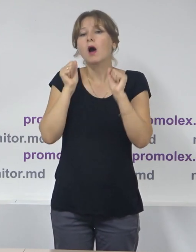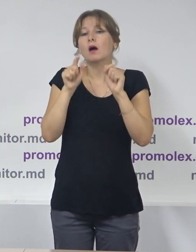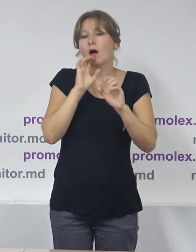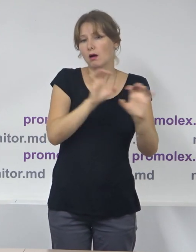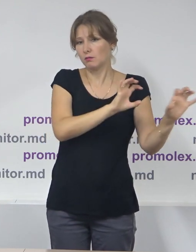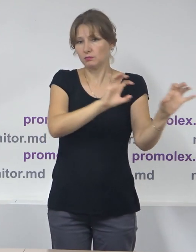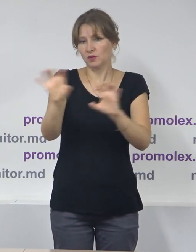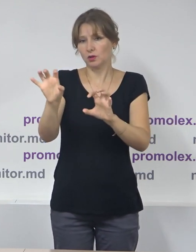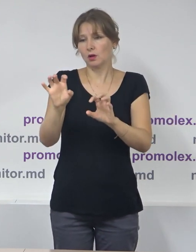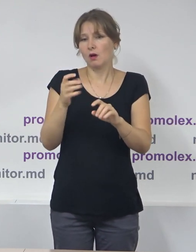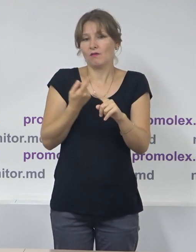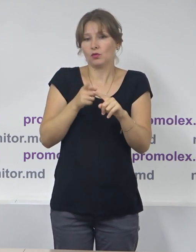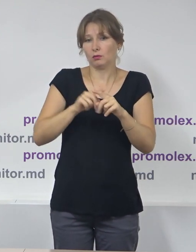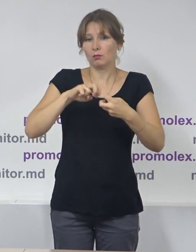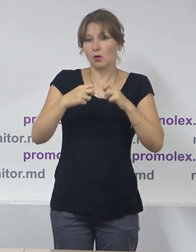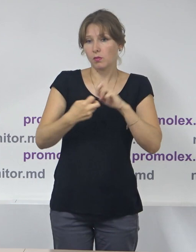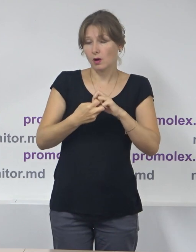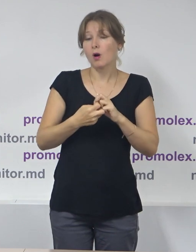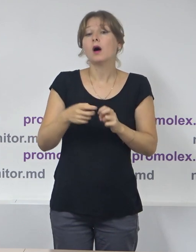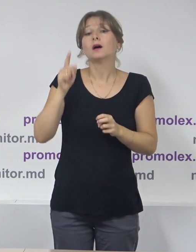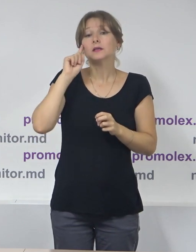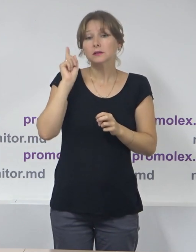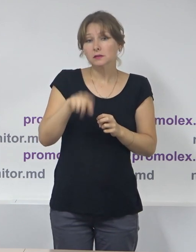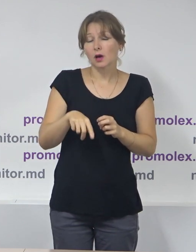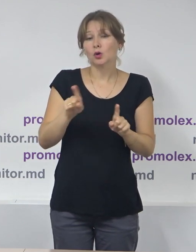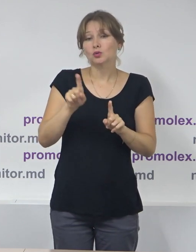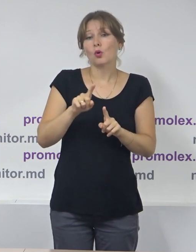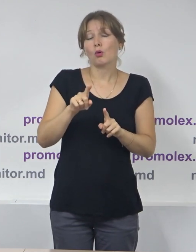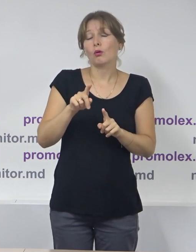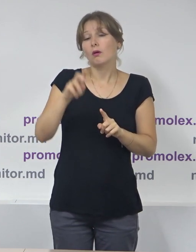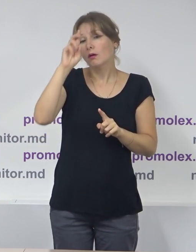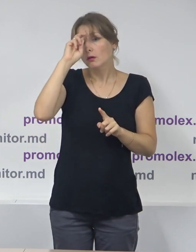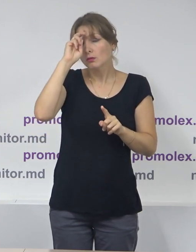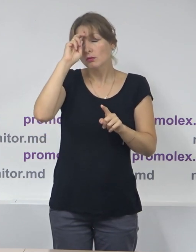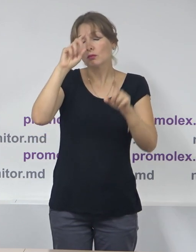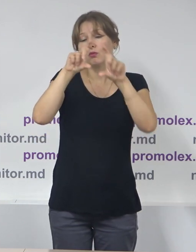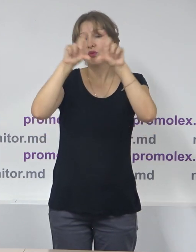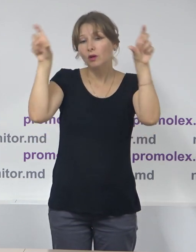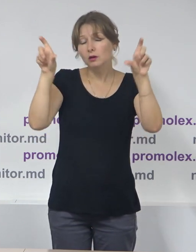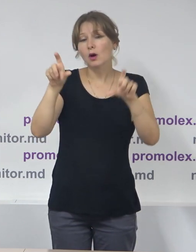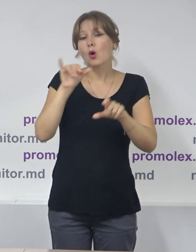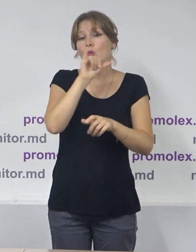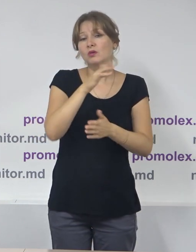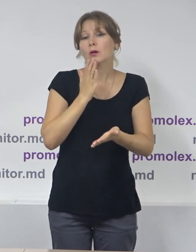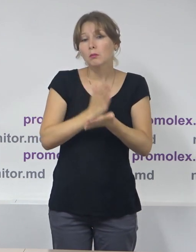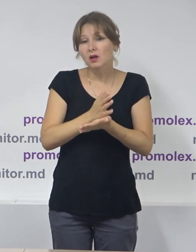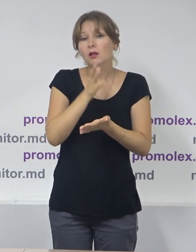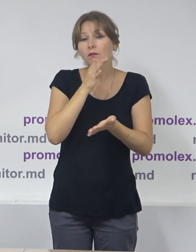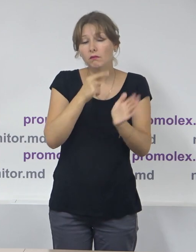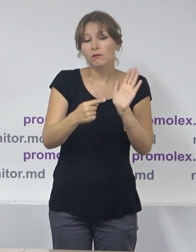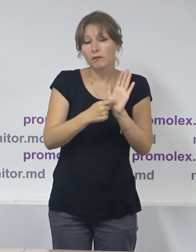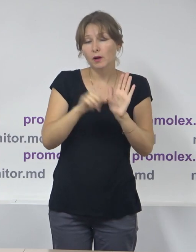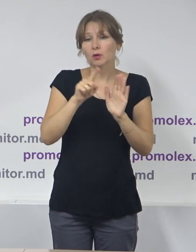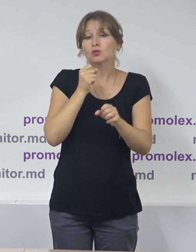aplicabilitatea acestei norme, pentru că, iarăși, îl amintesc, Guvernul avea responsabilitatea, în termenul legal stabilit, să